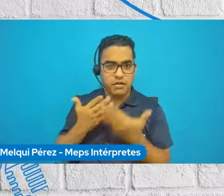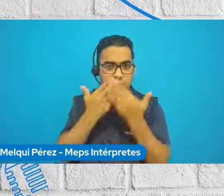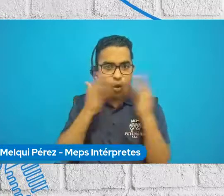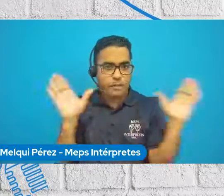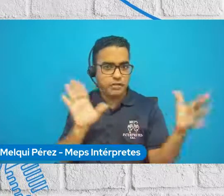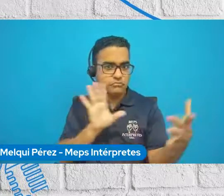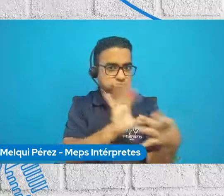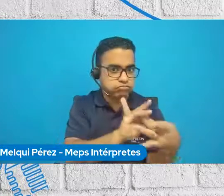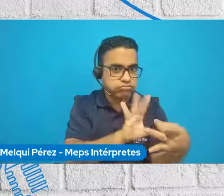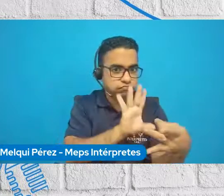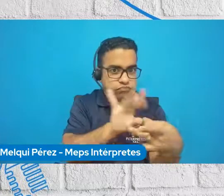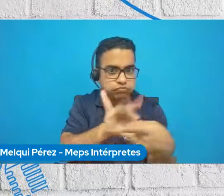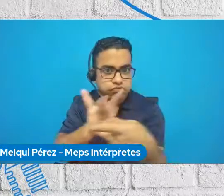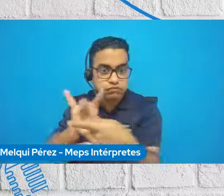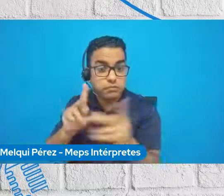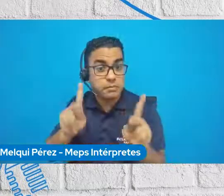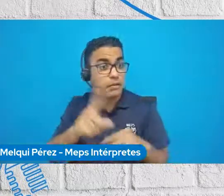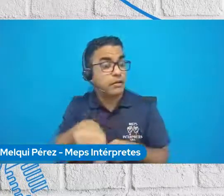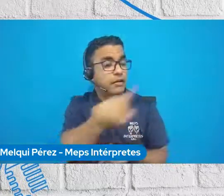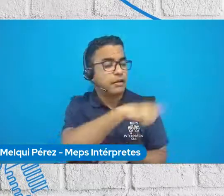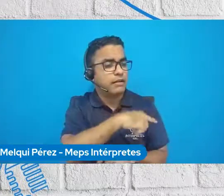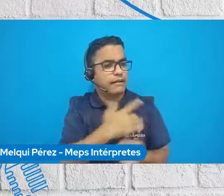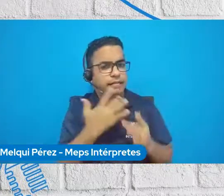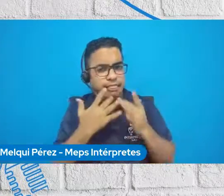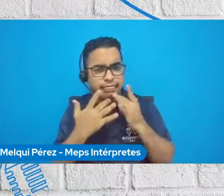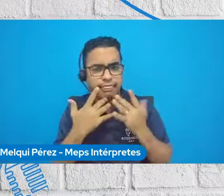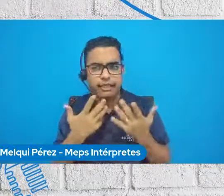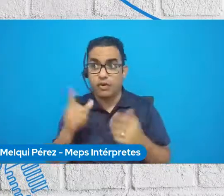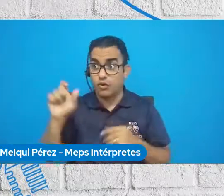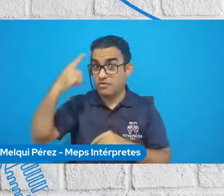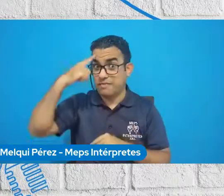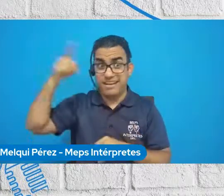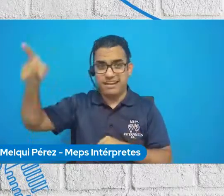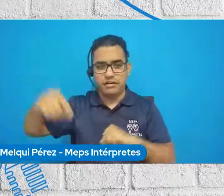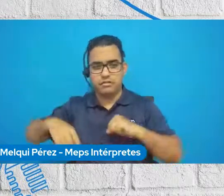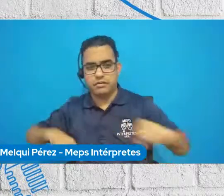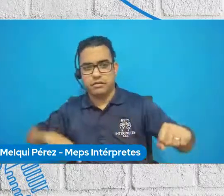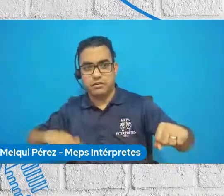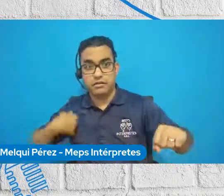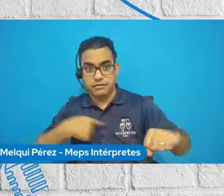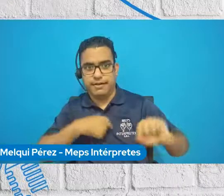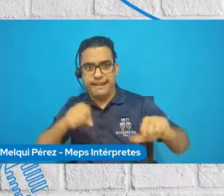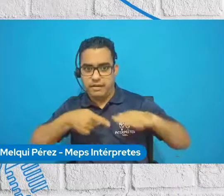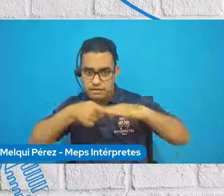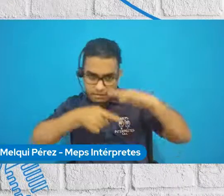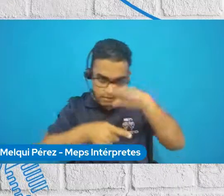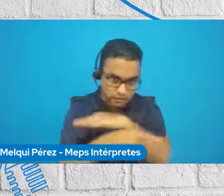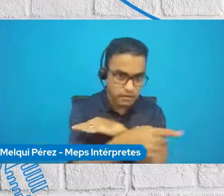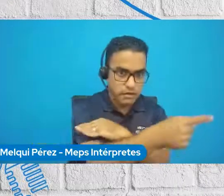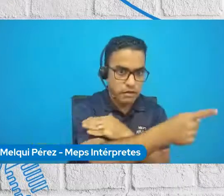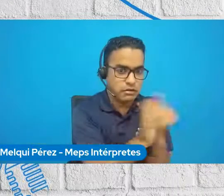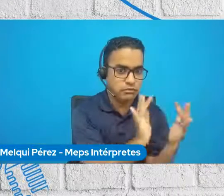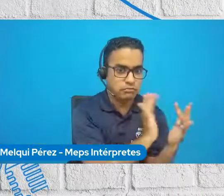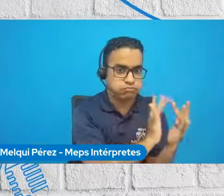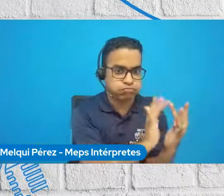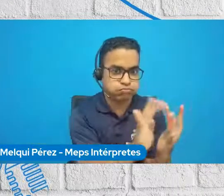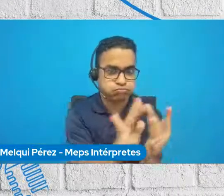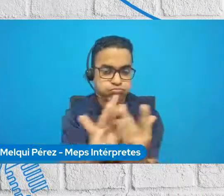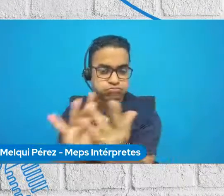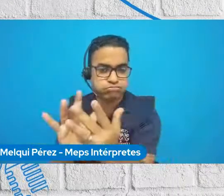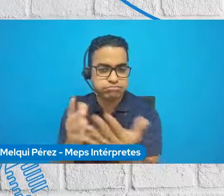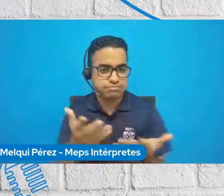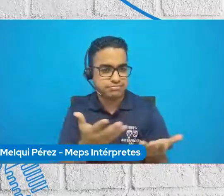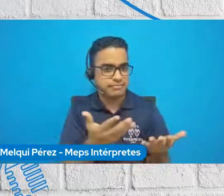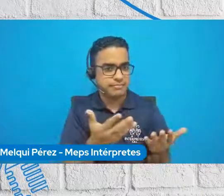se llegaron a poblaciones vulnerables donde normalmente el gobierno no llega. Y ahí están los voluntarios porque los voluntarios pertenecen a